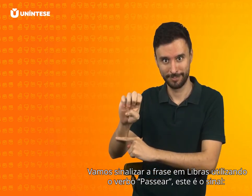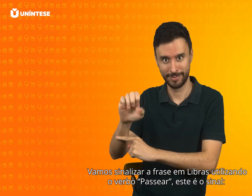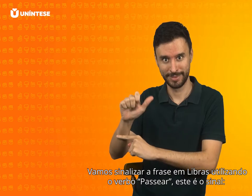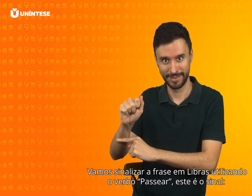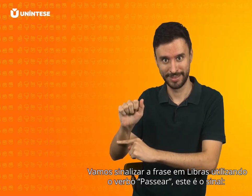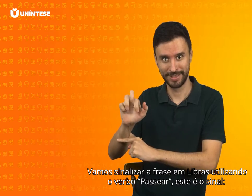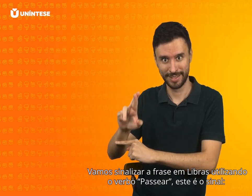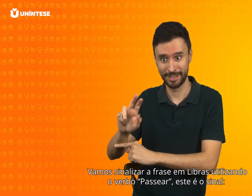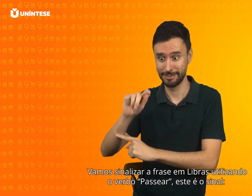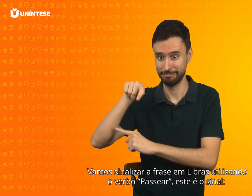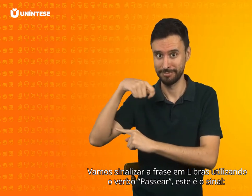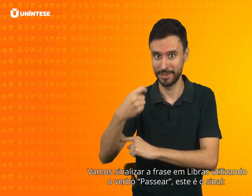Este é o sinal.